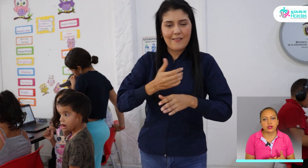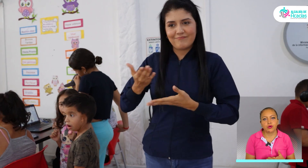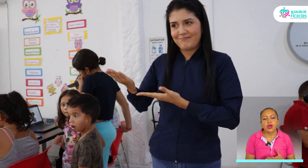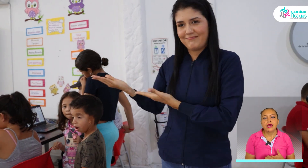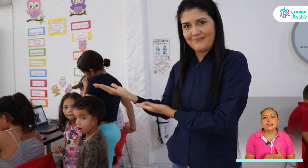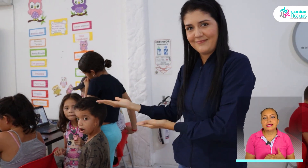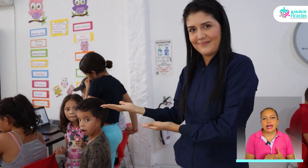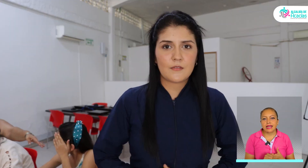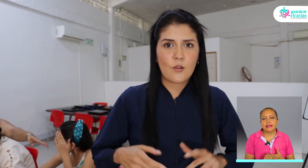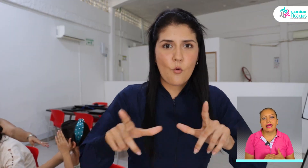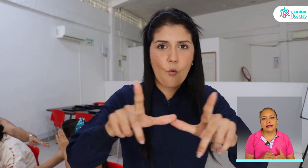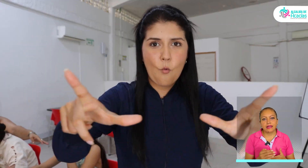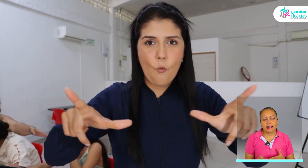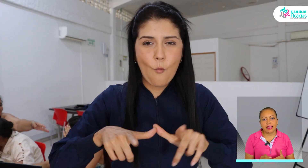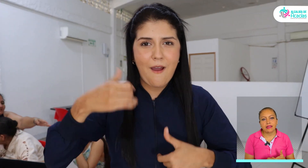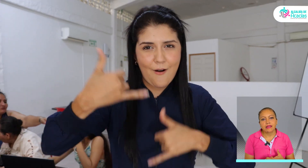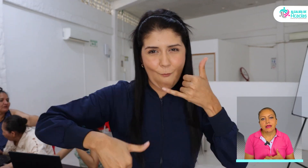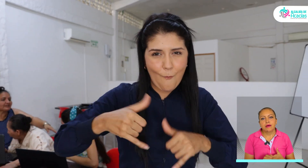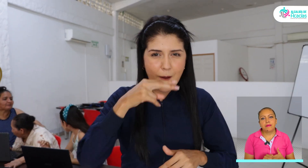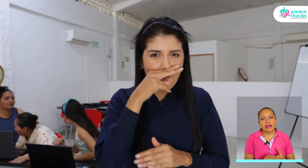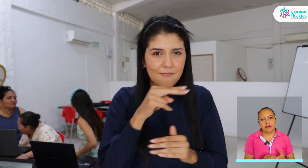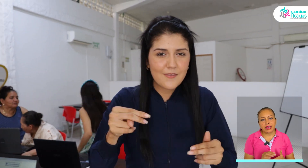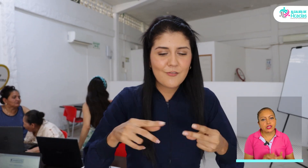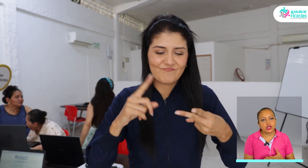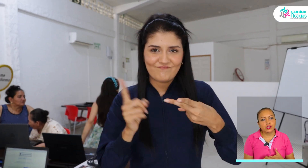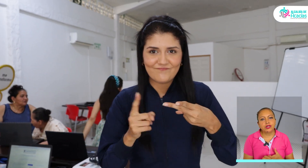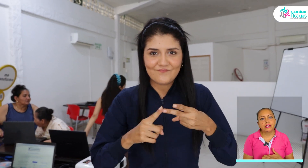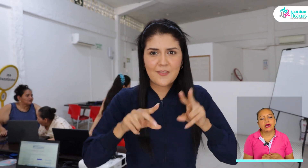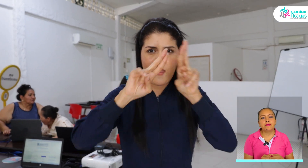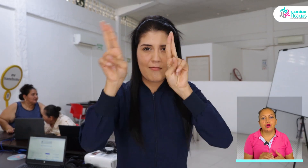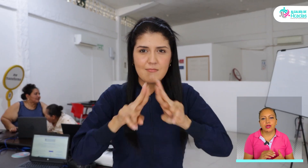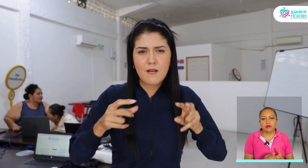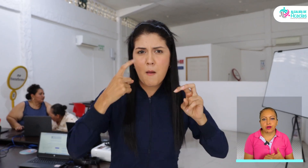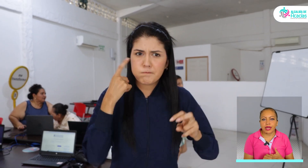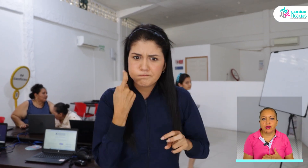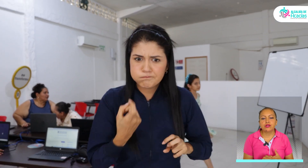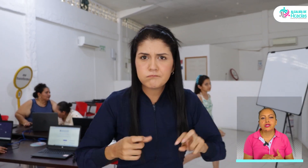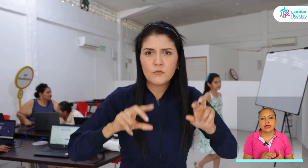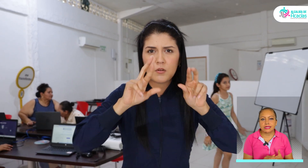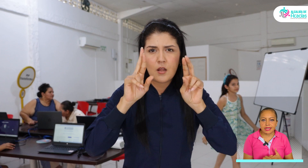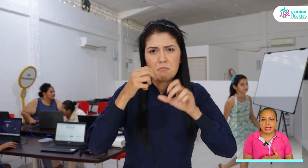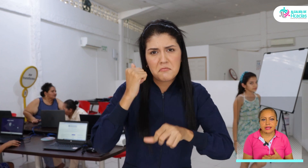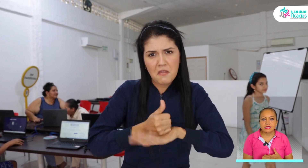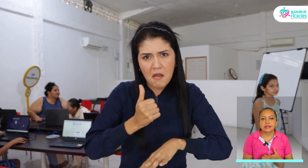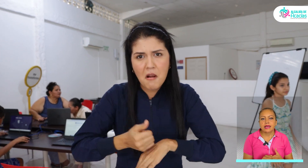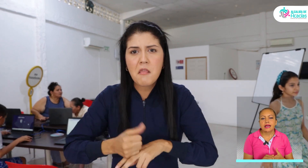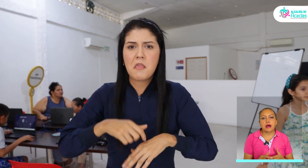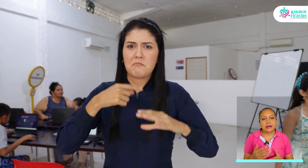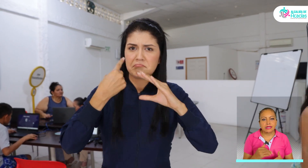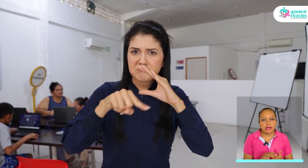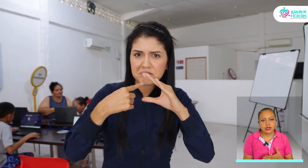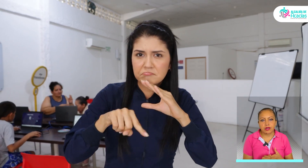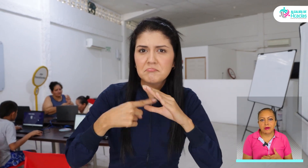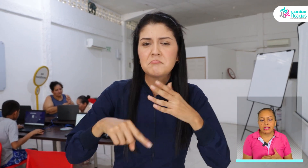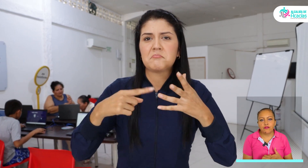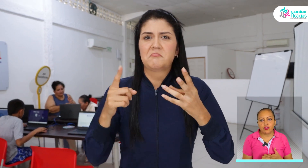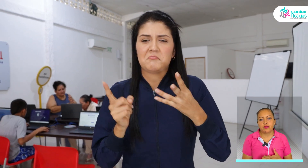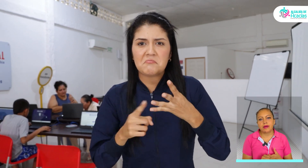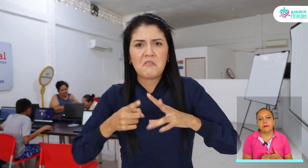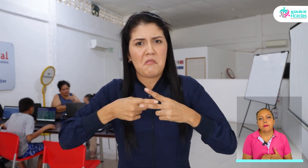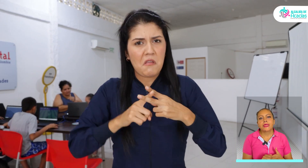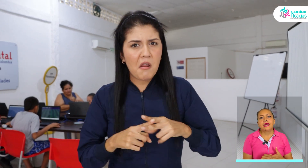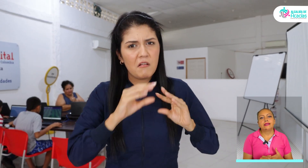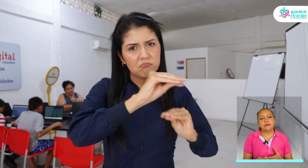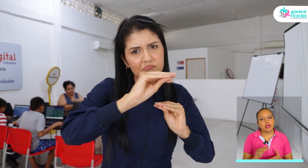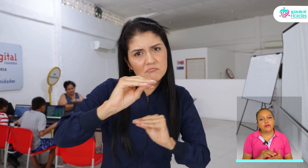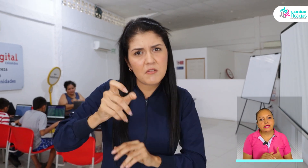entretenimiento, sala de internet para navegación, envío de correos, talleres, capacitación en plataforma.